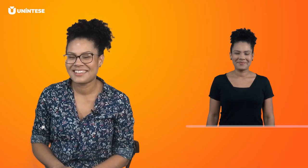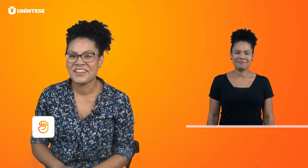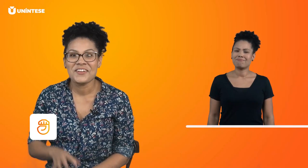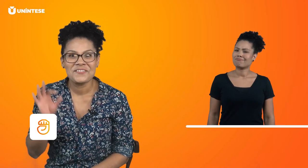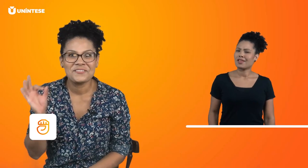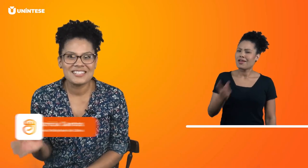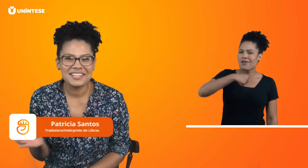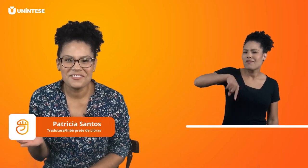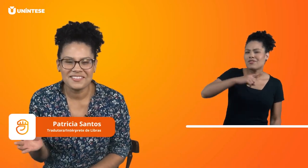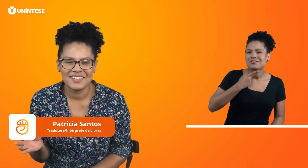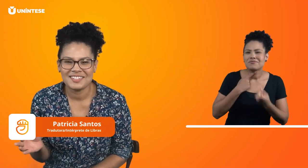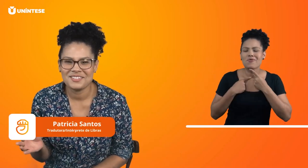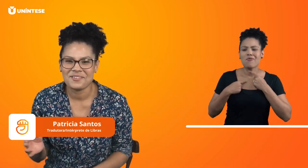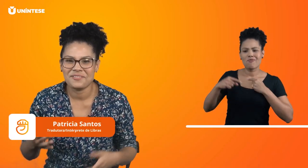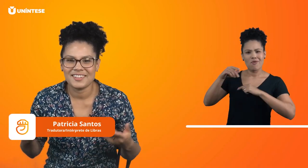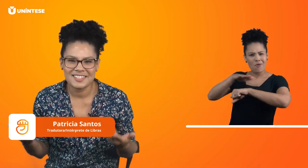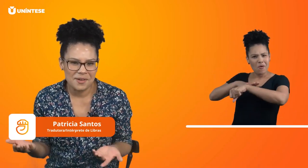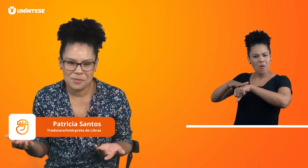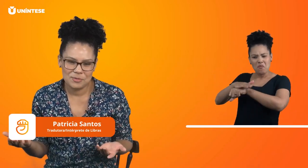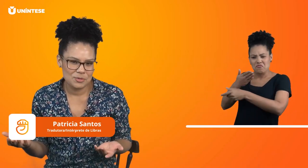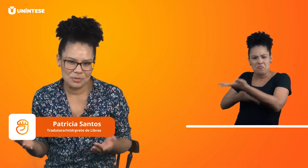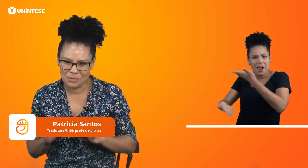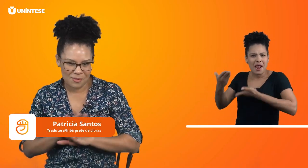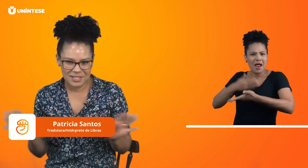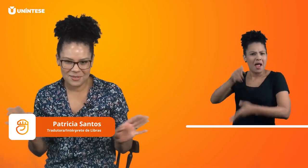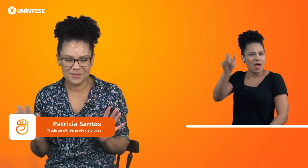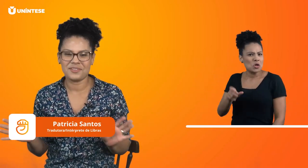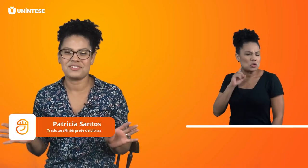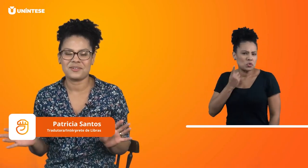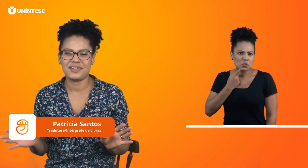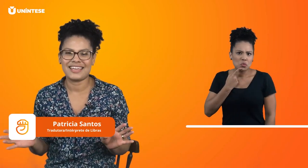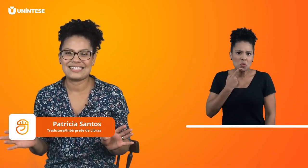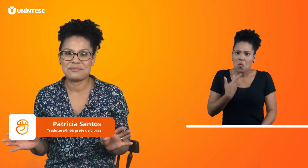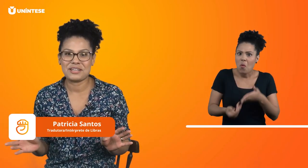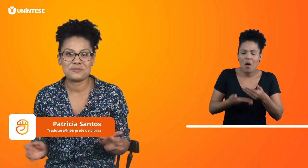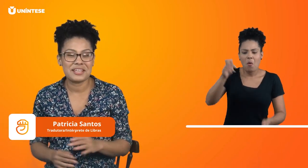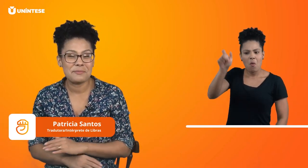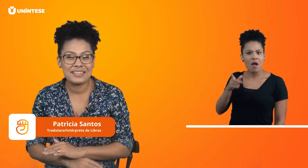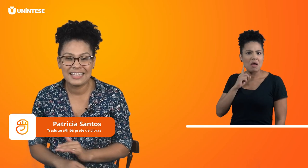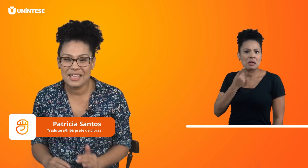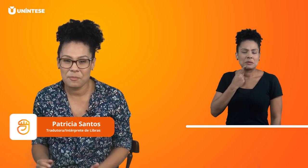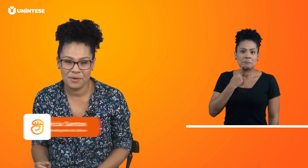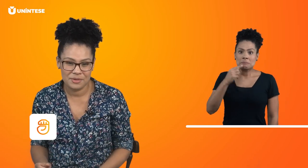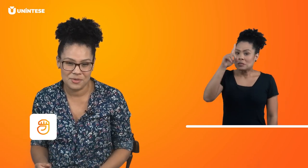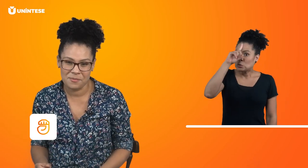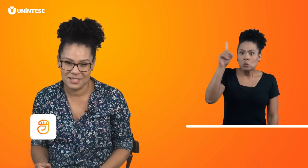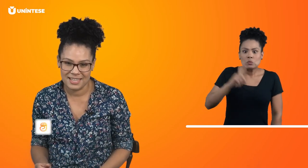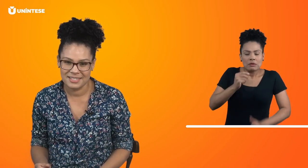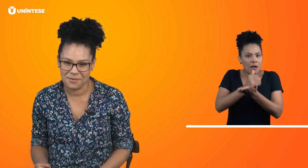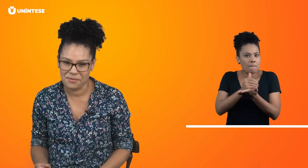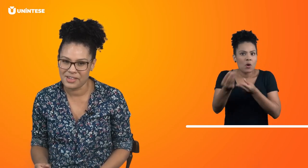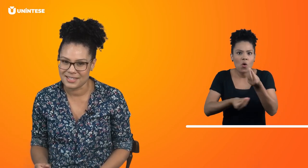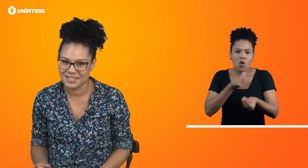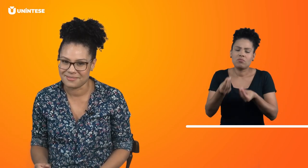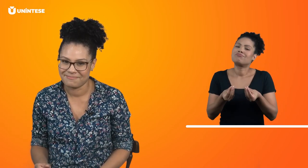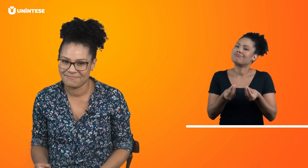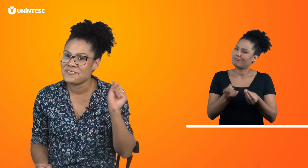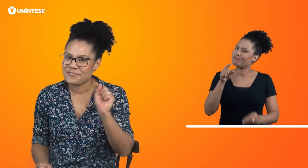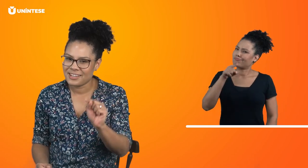Você tem vontade de conversar com um surdo, qualquer surdo que você conhece, mas não sabe nem por onde começar essa conversa? Fica